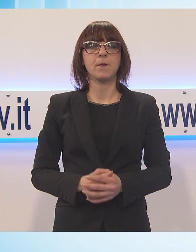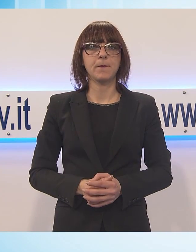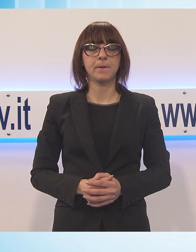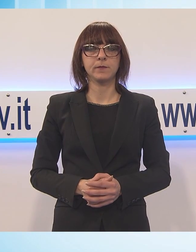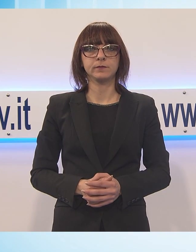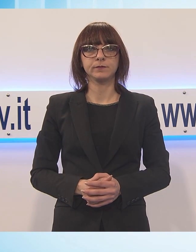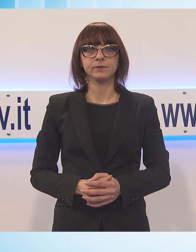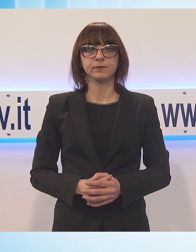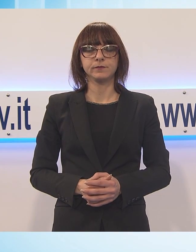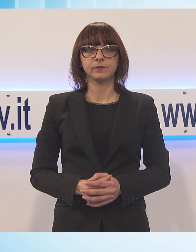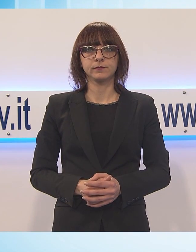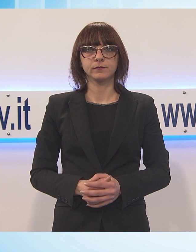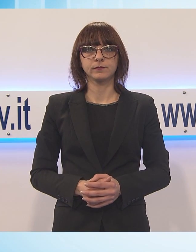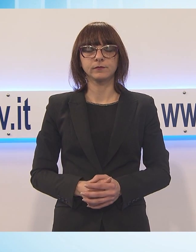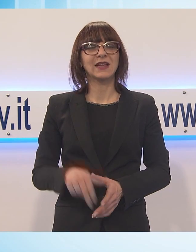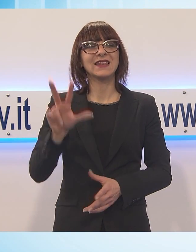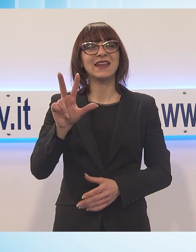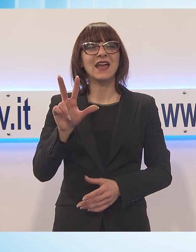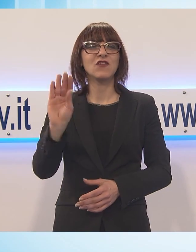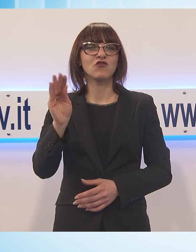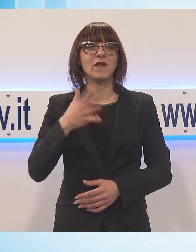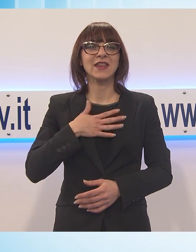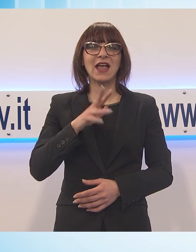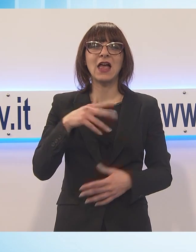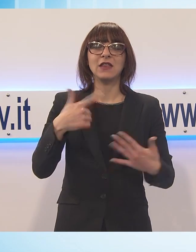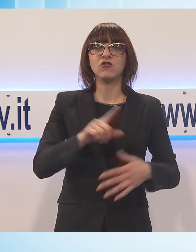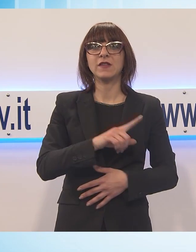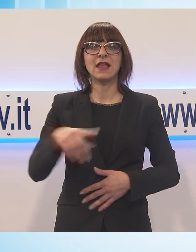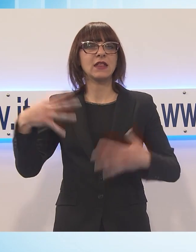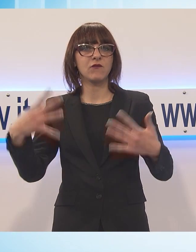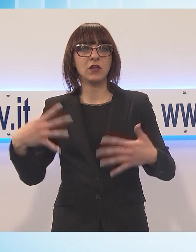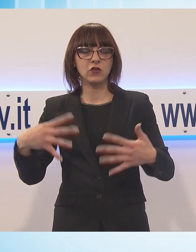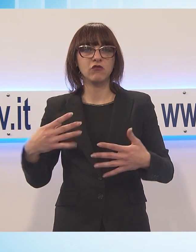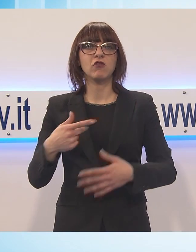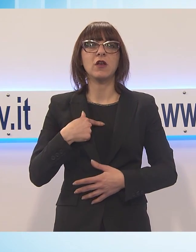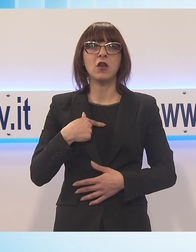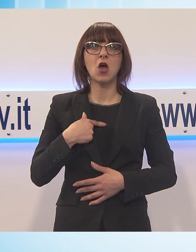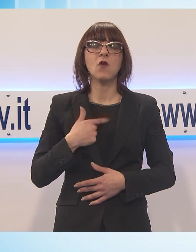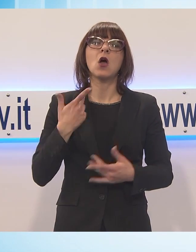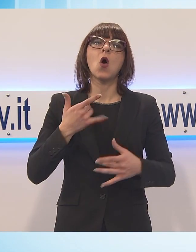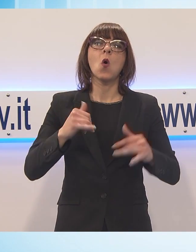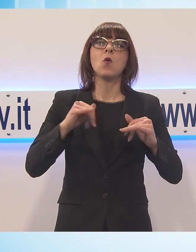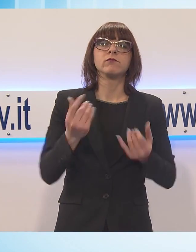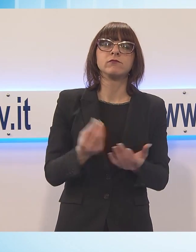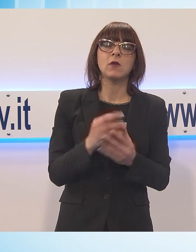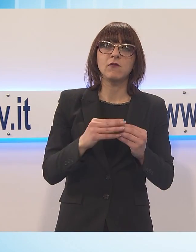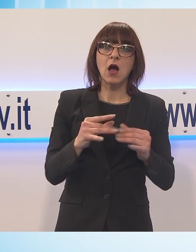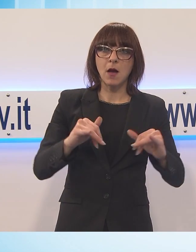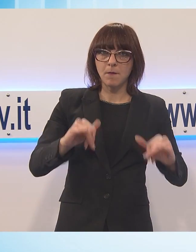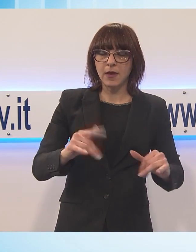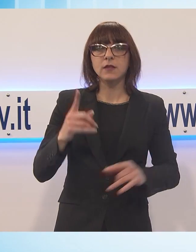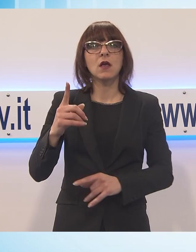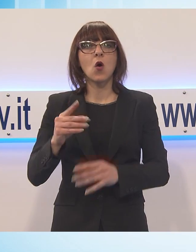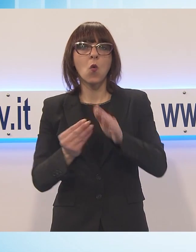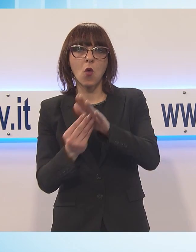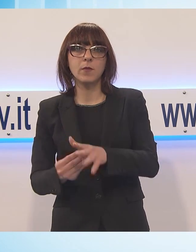Pagina della cronaca, tre giovanissimi in età compresa tra i 17 e i 19 anni, rispettivamente pizzaiolo, operaio e studente, sono stati denunciati